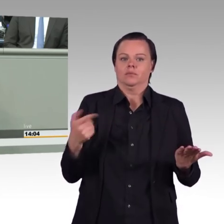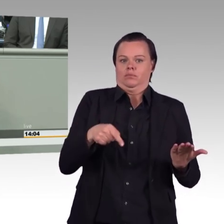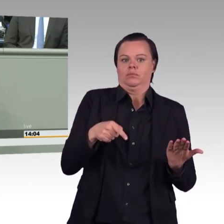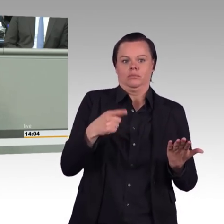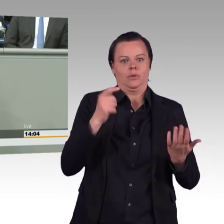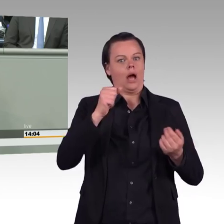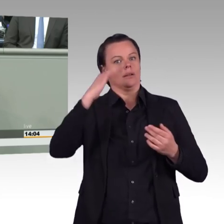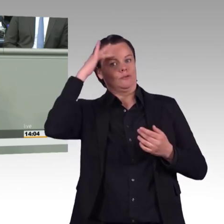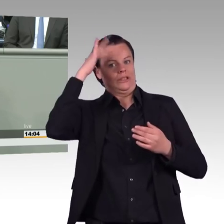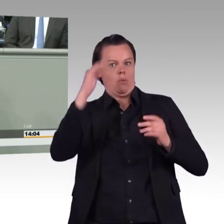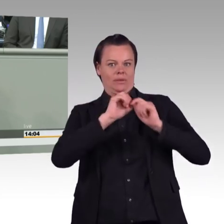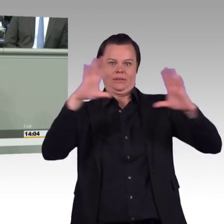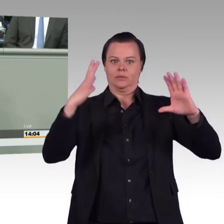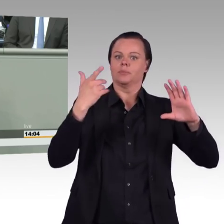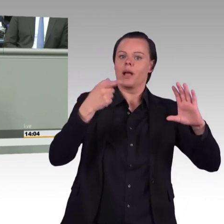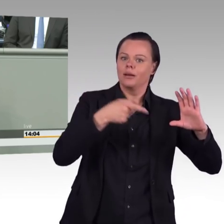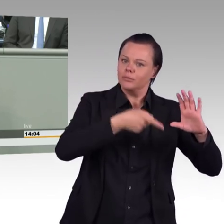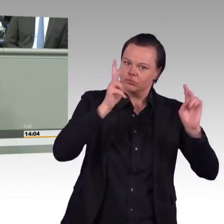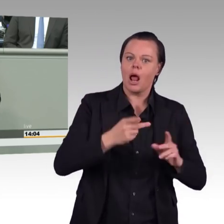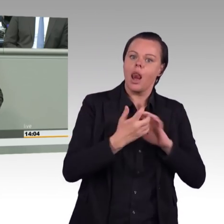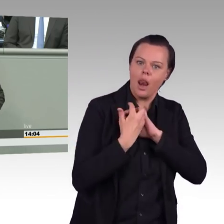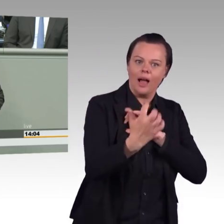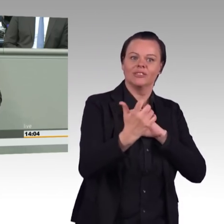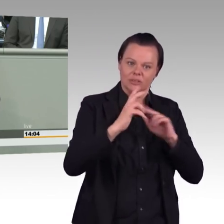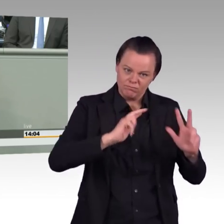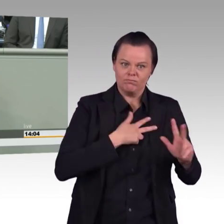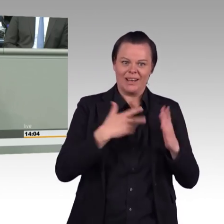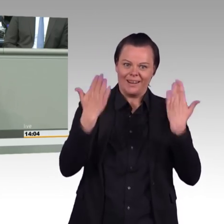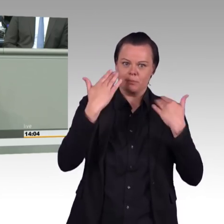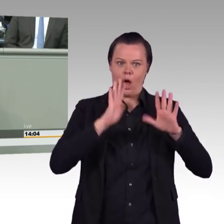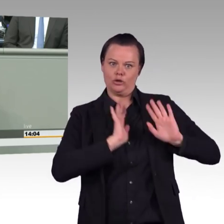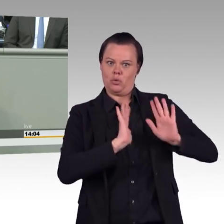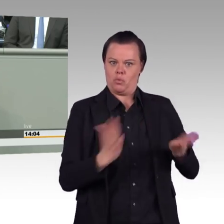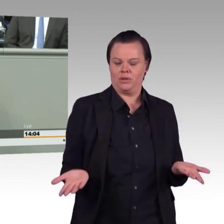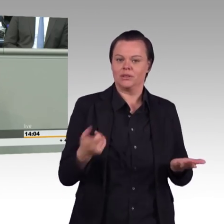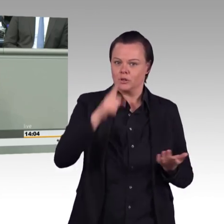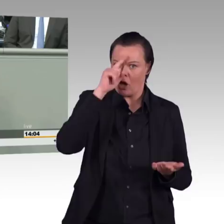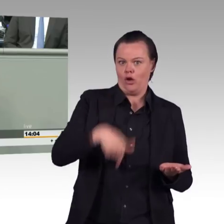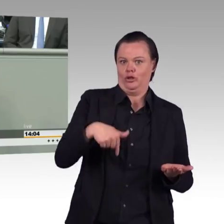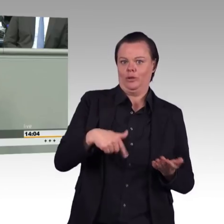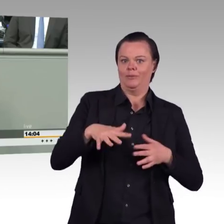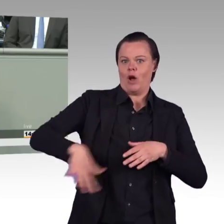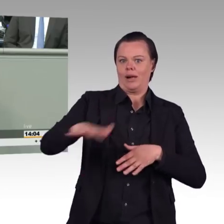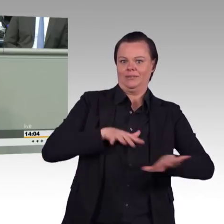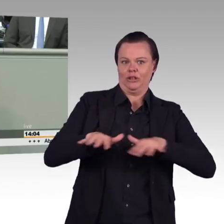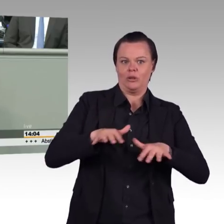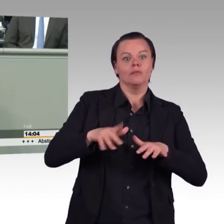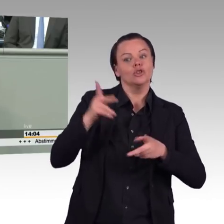beziehen und Kohlestrom aus Polen. Das ist weder das Klimaschonend noch sozialverträglich. Denn wir haben jetzt schon die höchsten